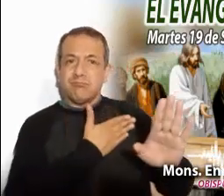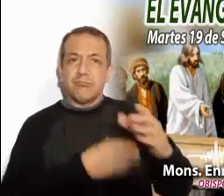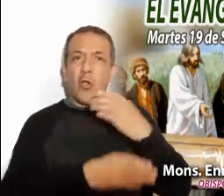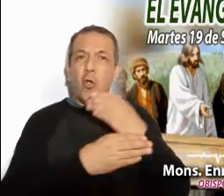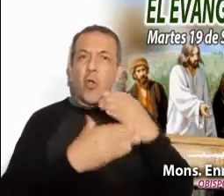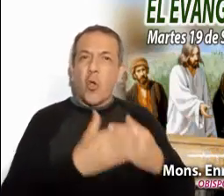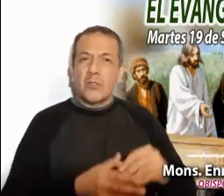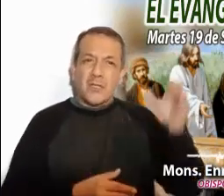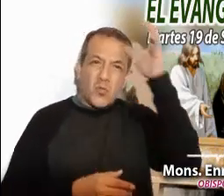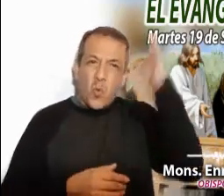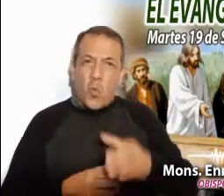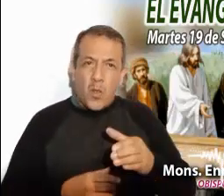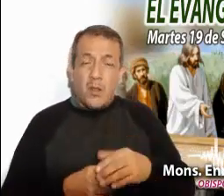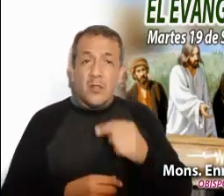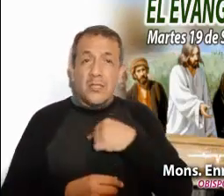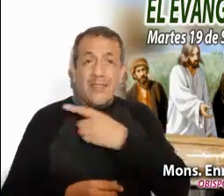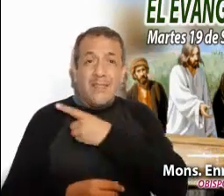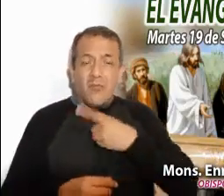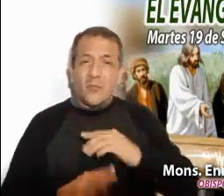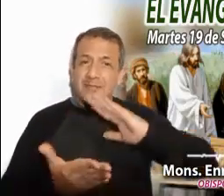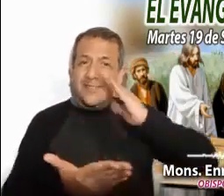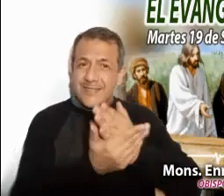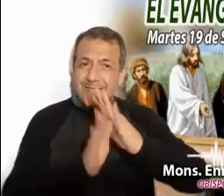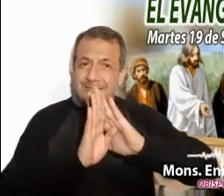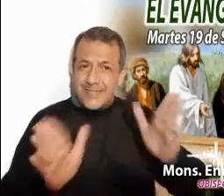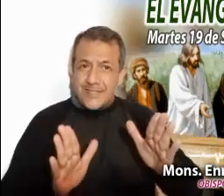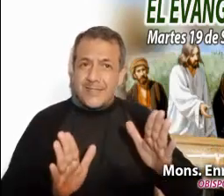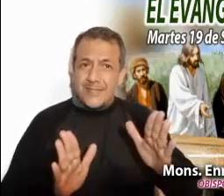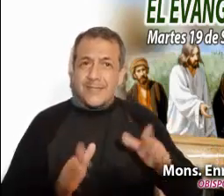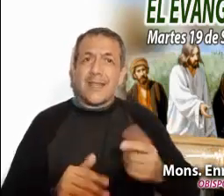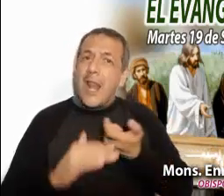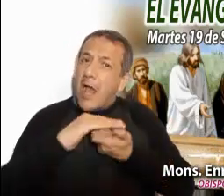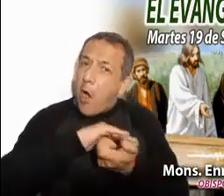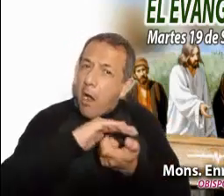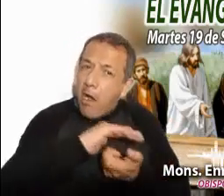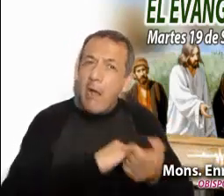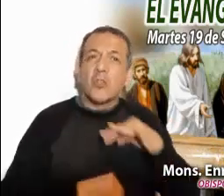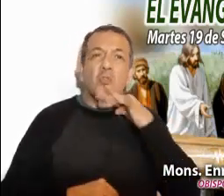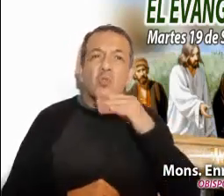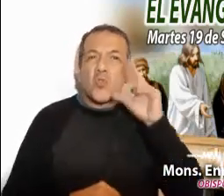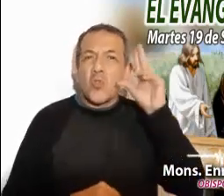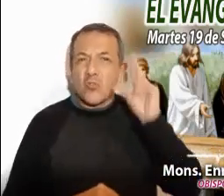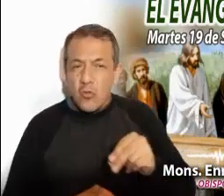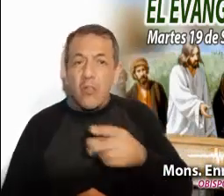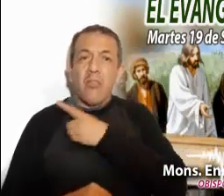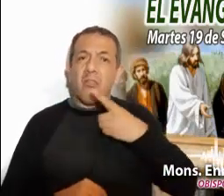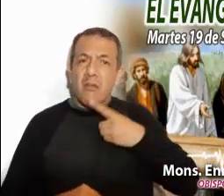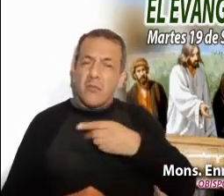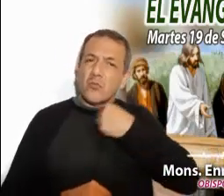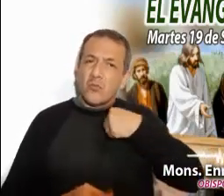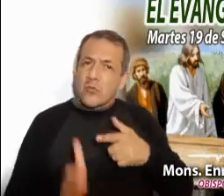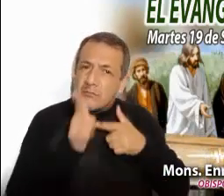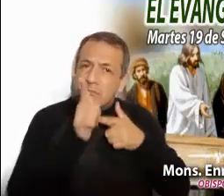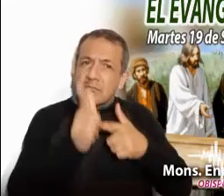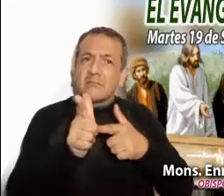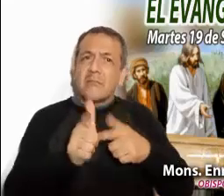poner un alto al ambicioso y al tanero. De no soportar corrupciones, tendremos que seguir el camino de la verdad y de la